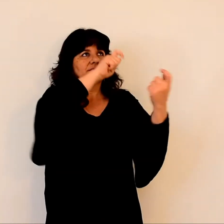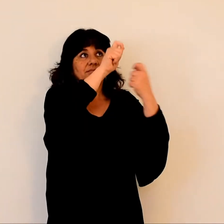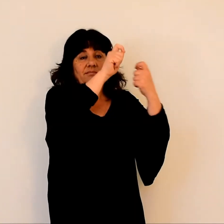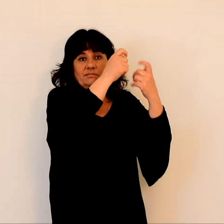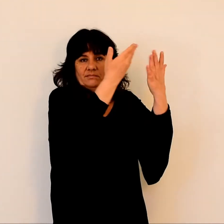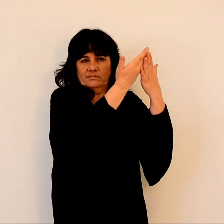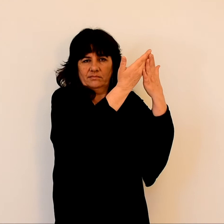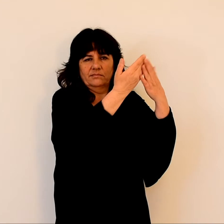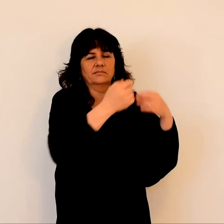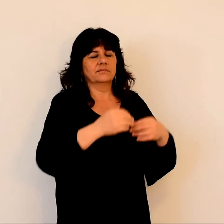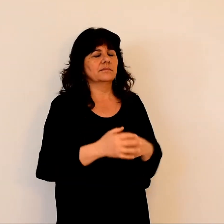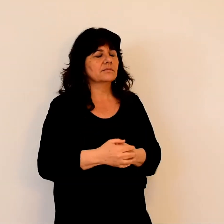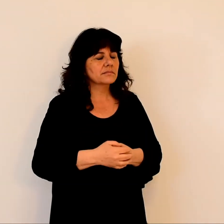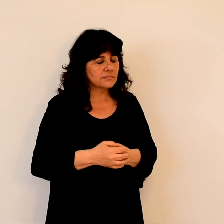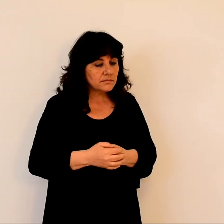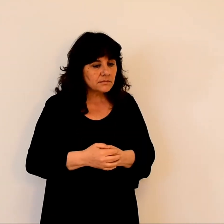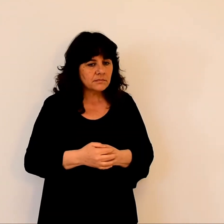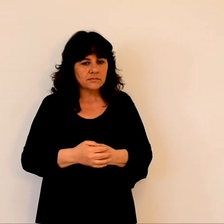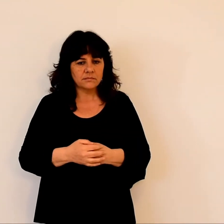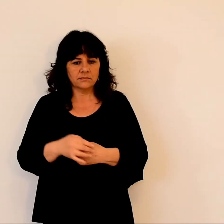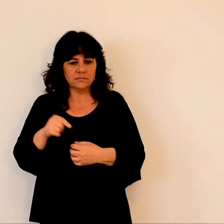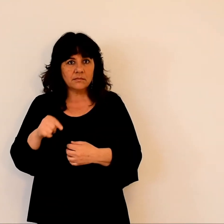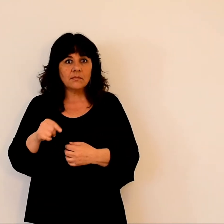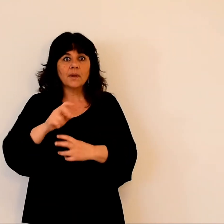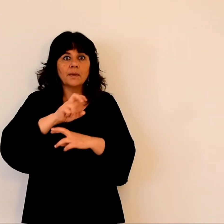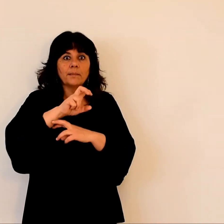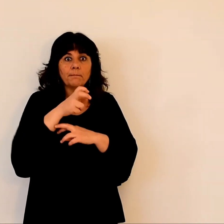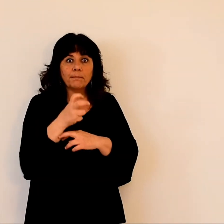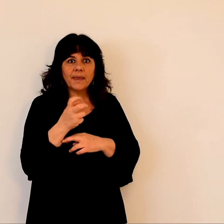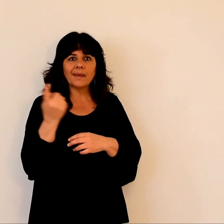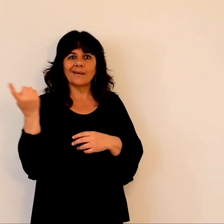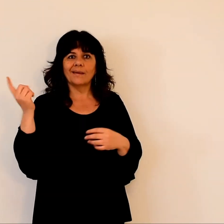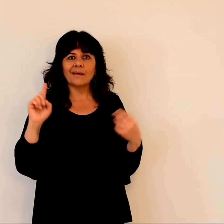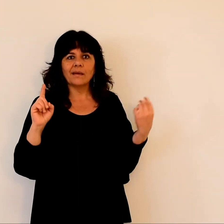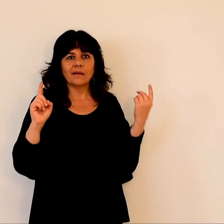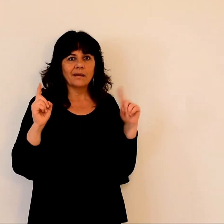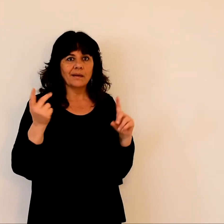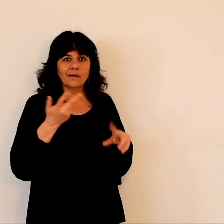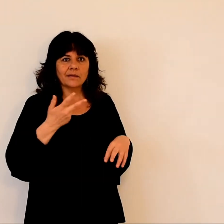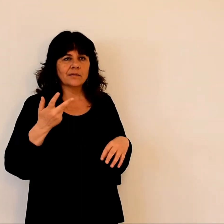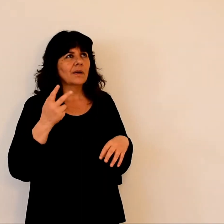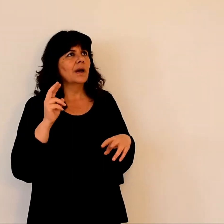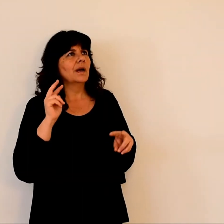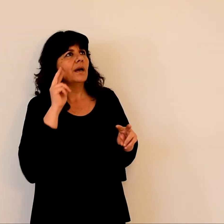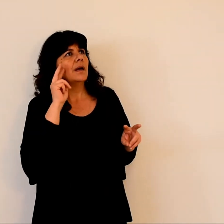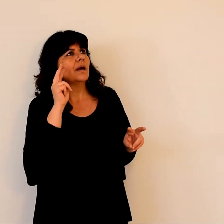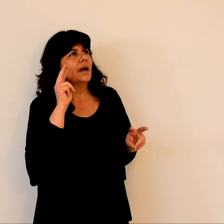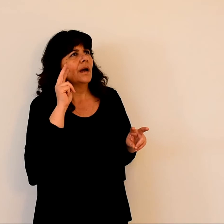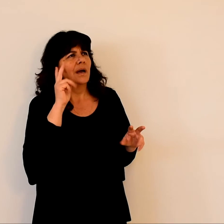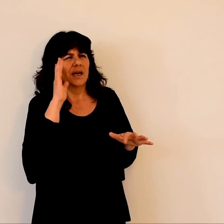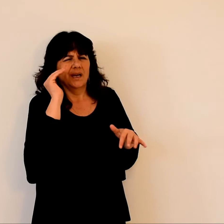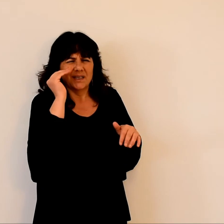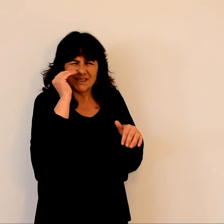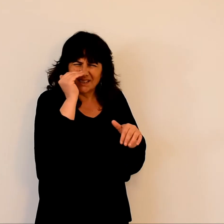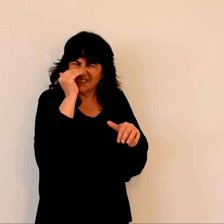Pierre et ses compagnons étaient accablés de sommeil, mais restant éveillés,